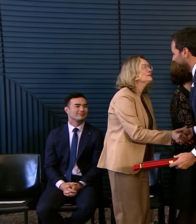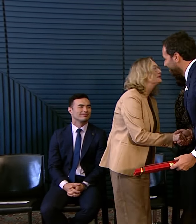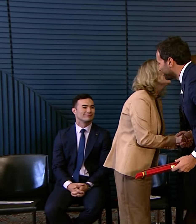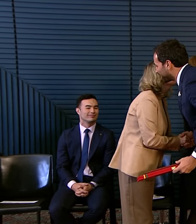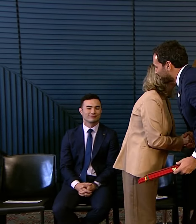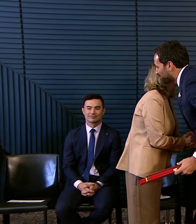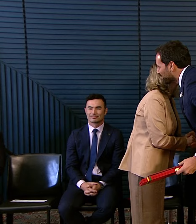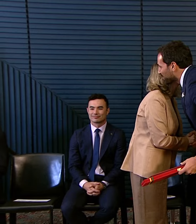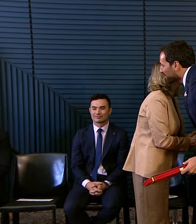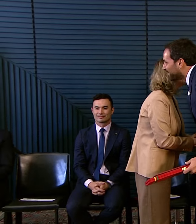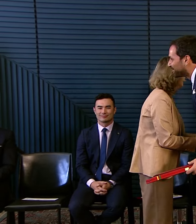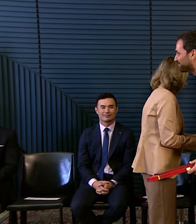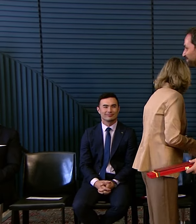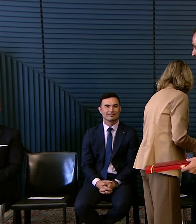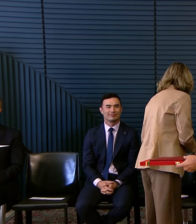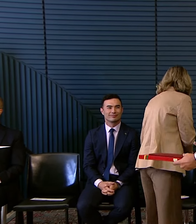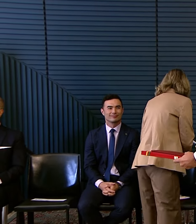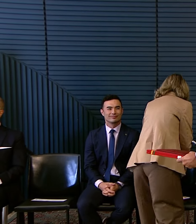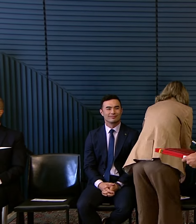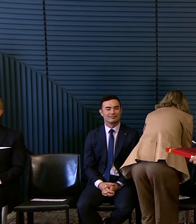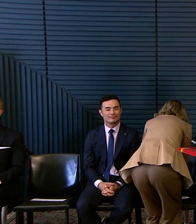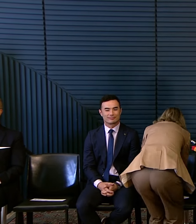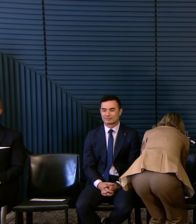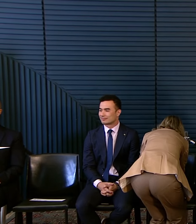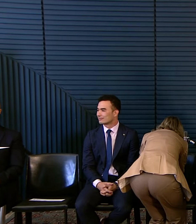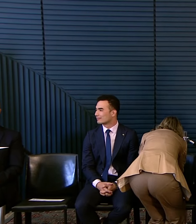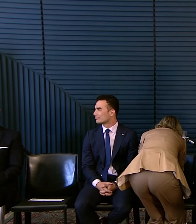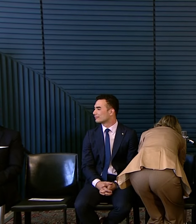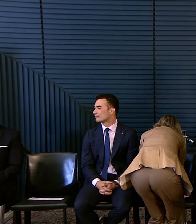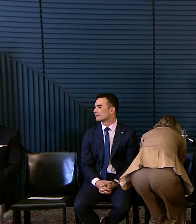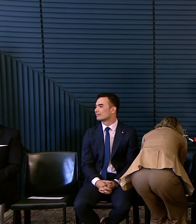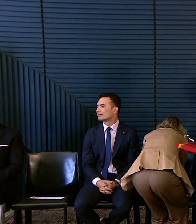Registramos a presença Nesta cerimônia Do deputado Bebeto